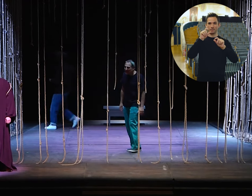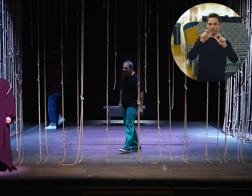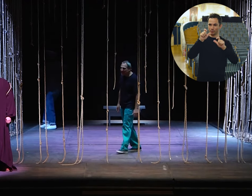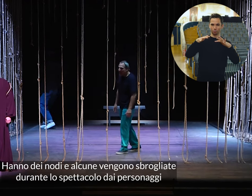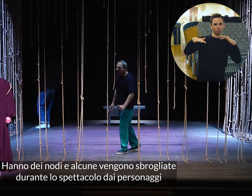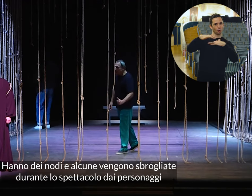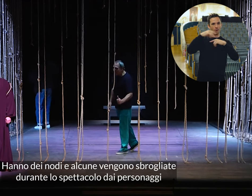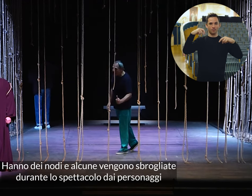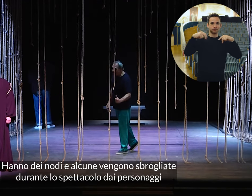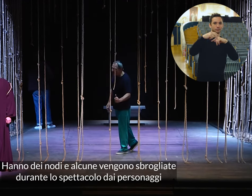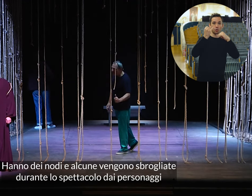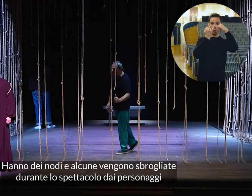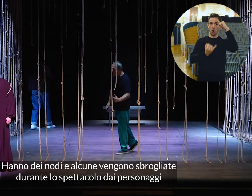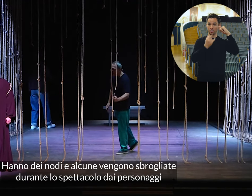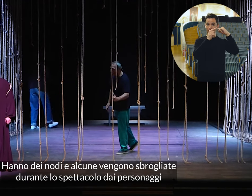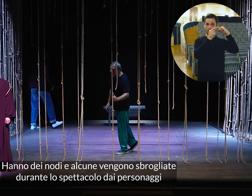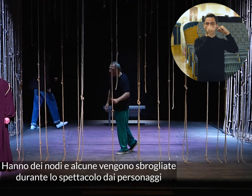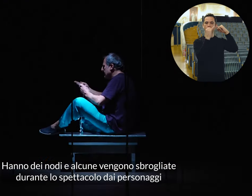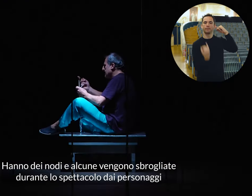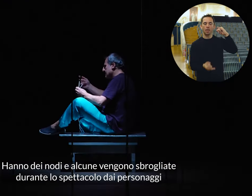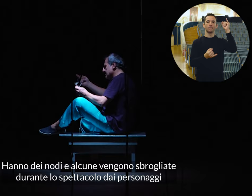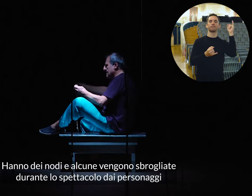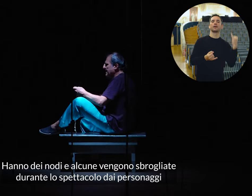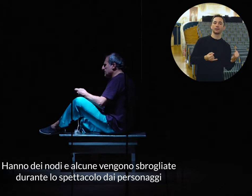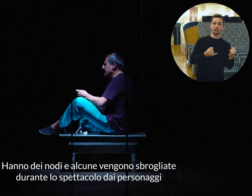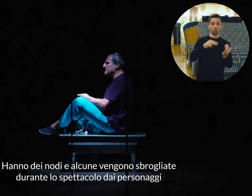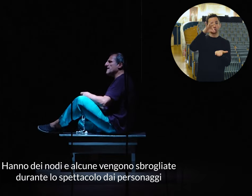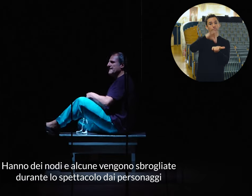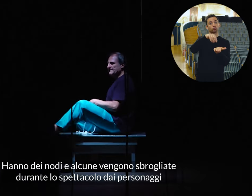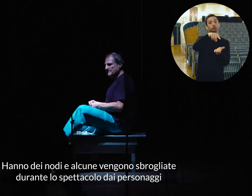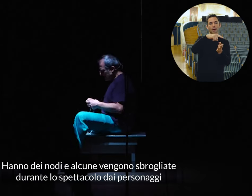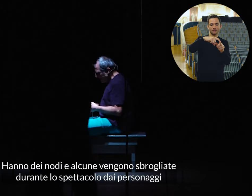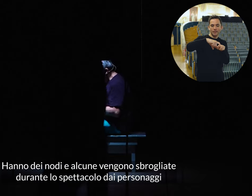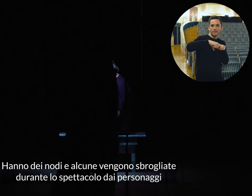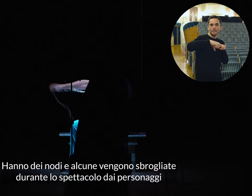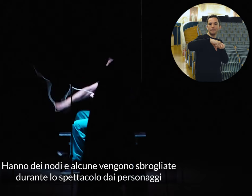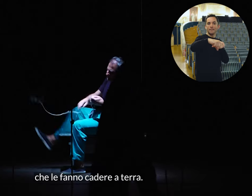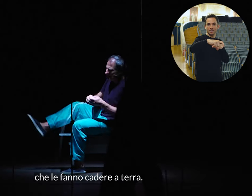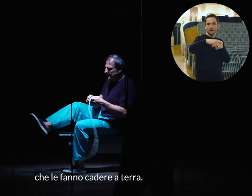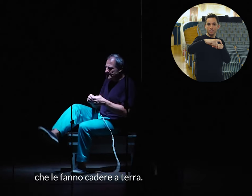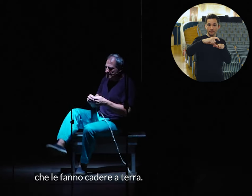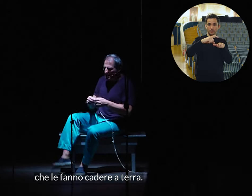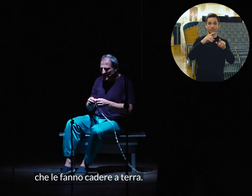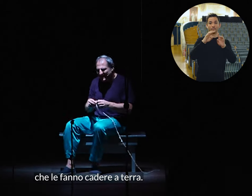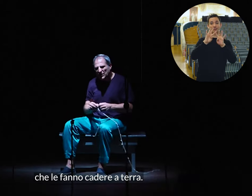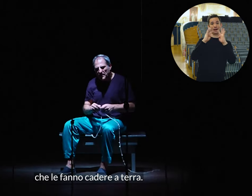Hanno dei nodi e alcune vengono sbrogliate durante lo spettacolo dai personaggi che le fanno cadere a terra.